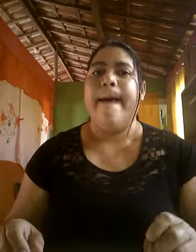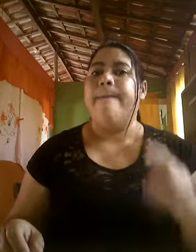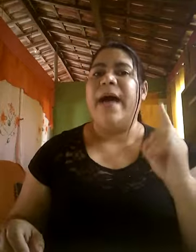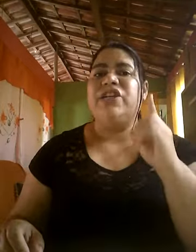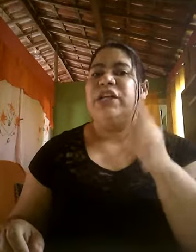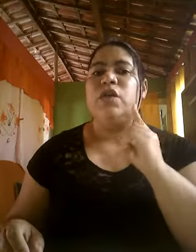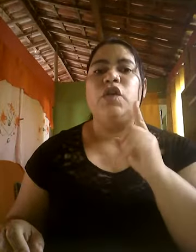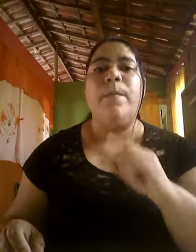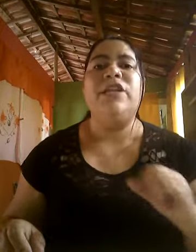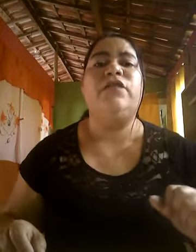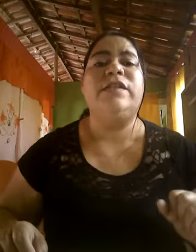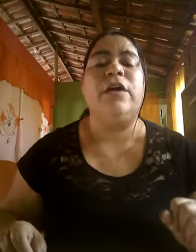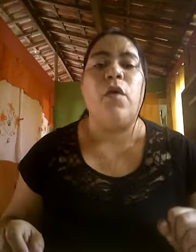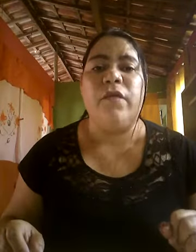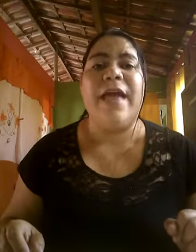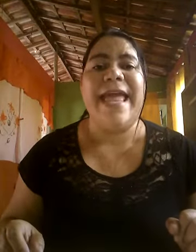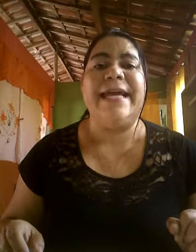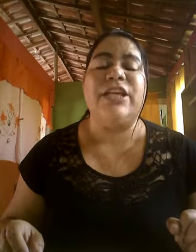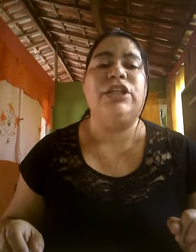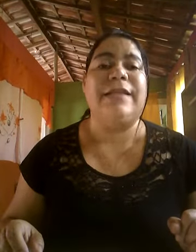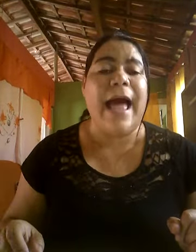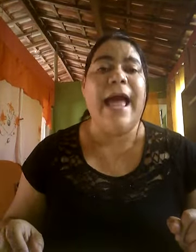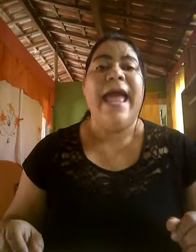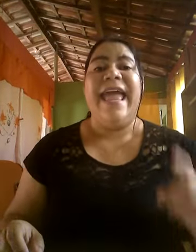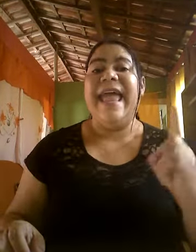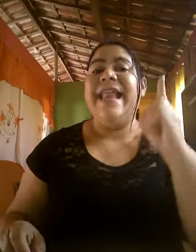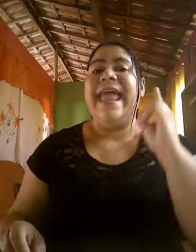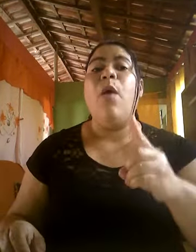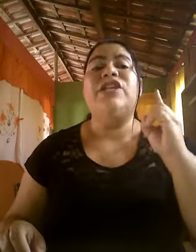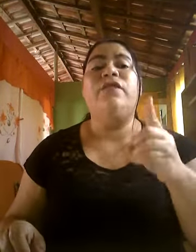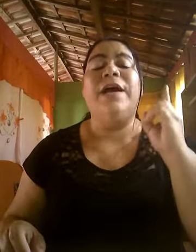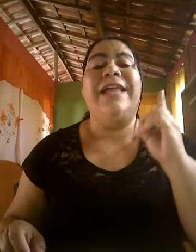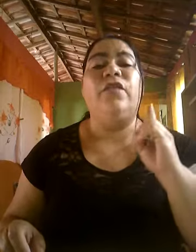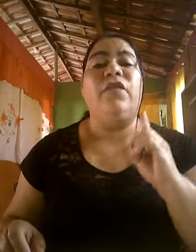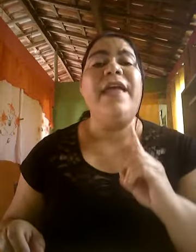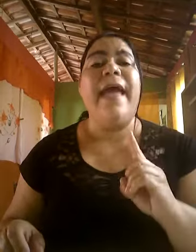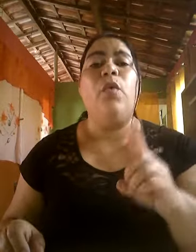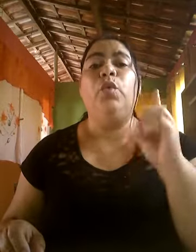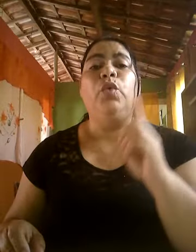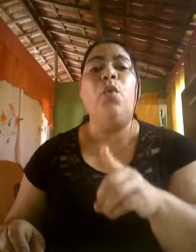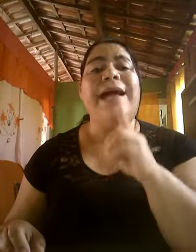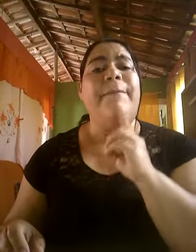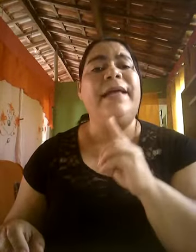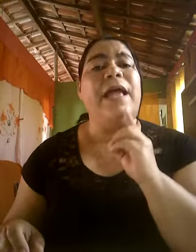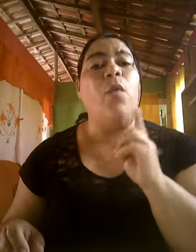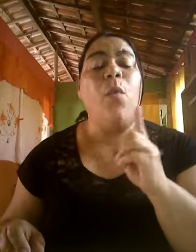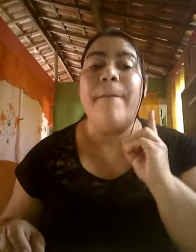basta tão somente você confiar e acreditar. Ele é o advogado fiel, nunca perdeu uma